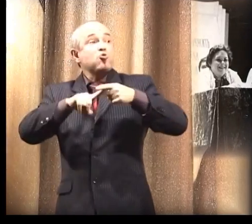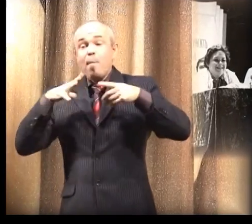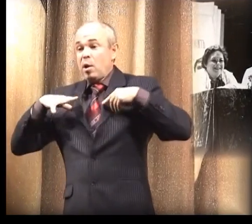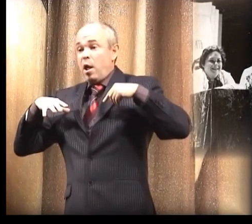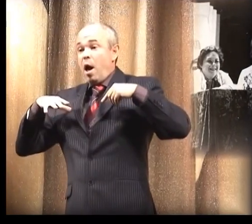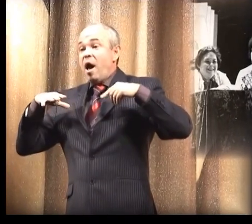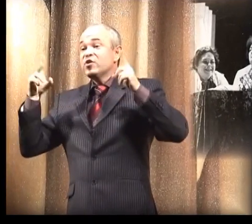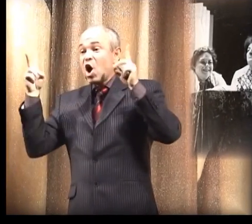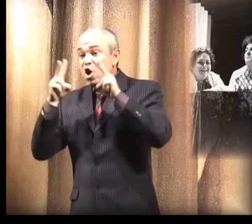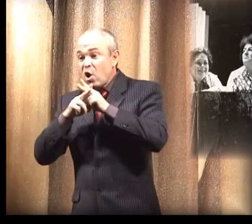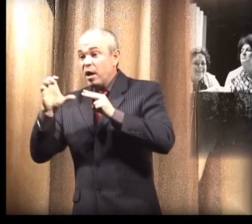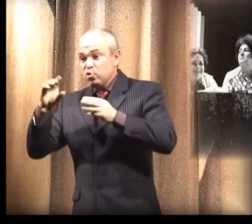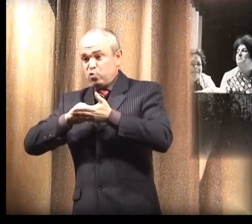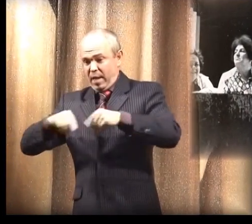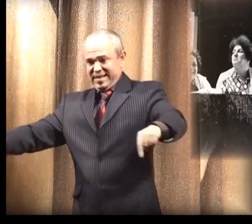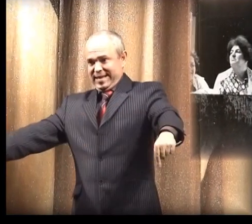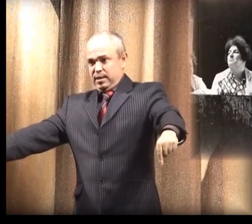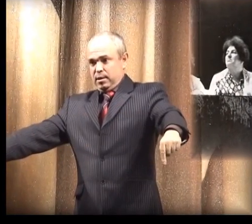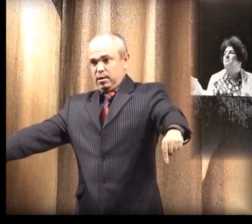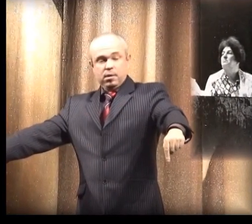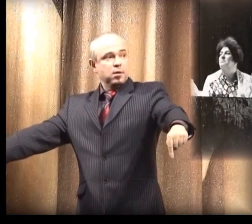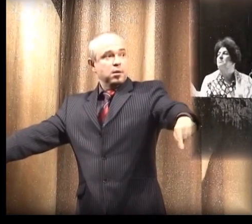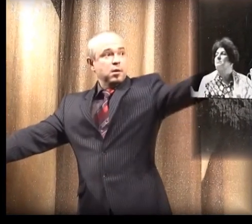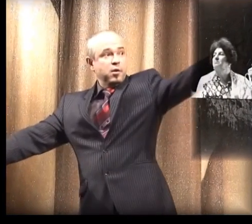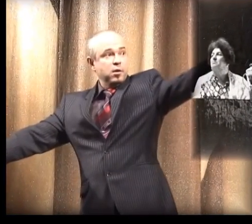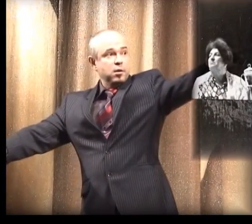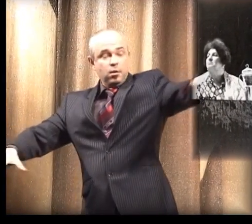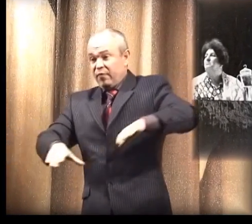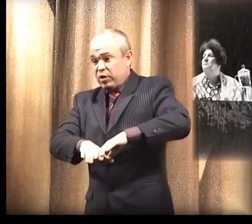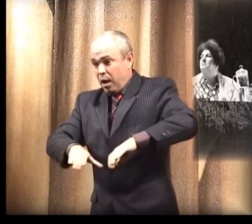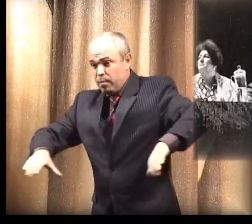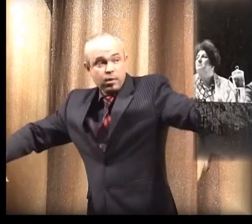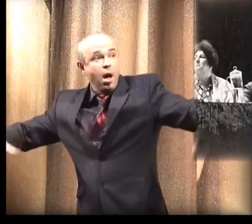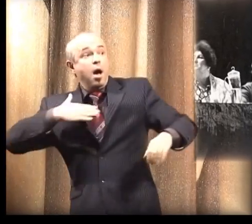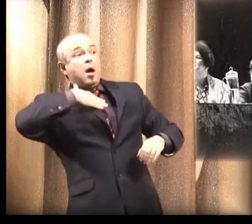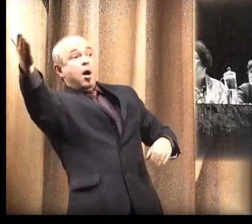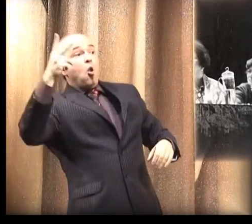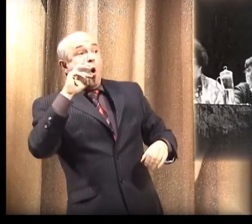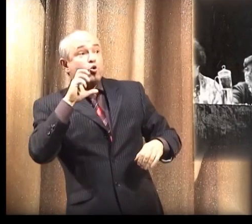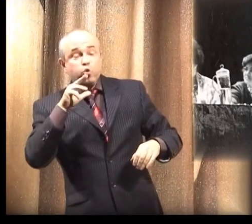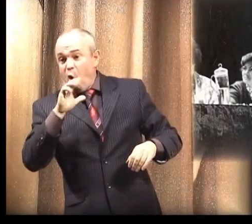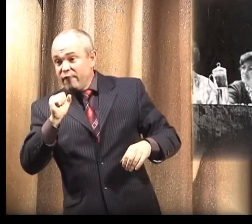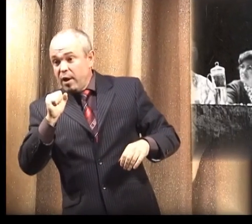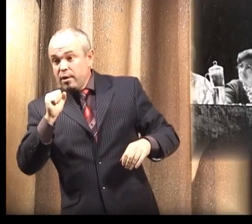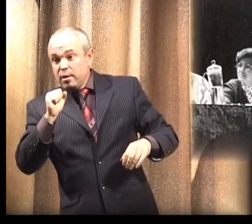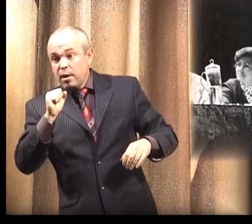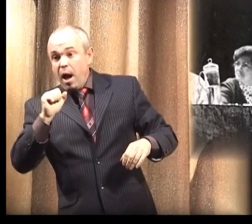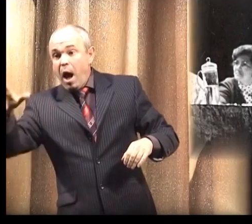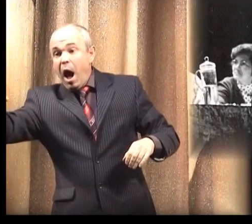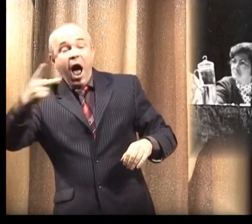Это встреча с, вот здесь, вот театр именики и жестов, да, Лоскутовым, вот